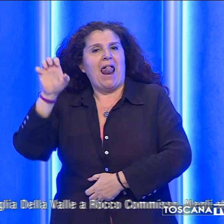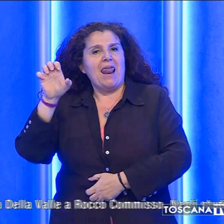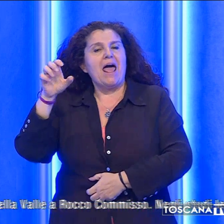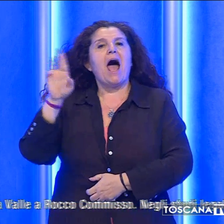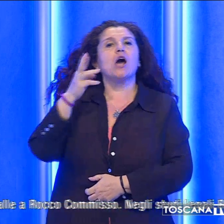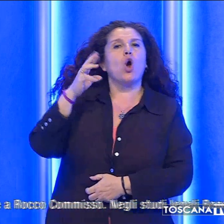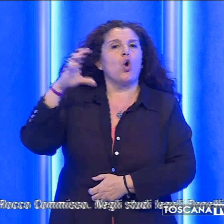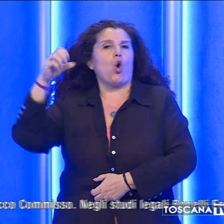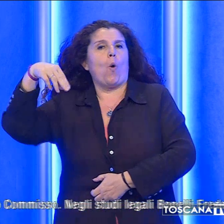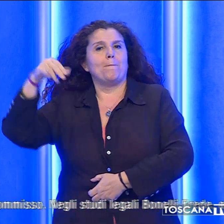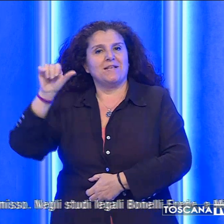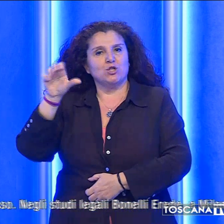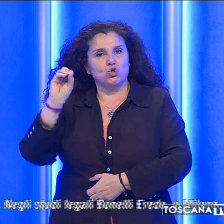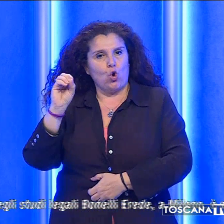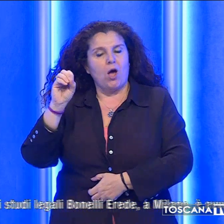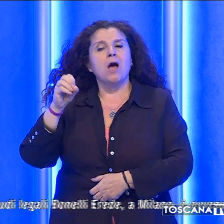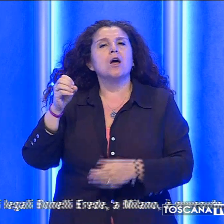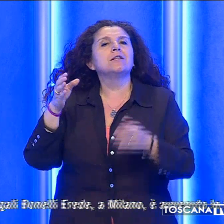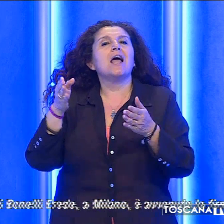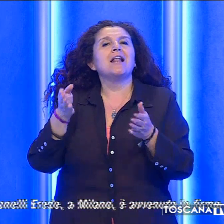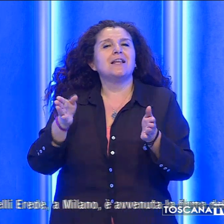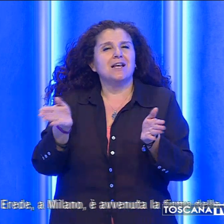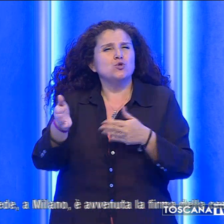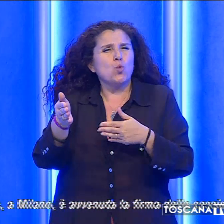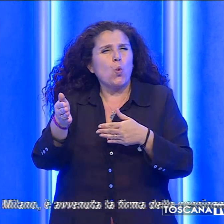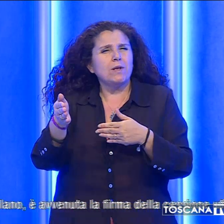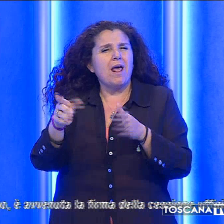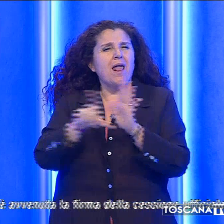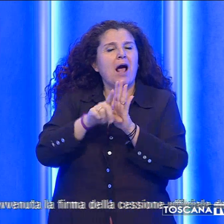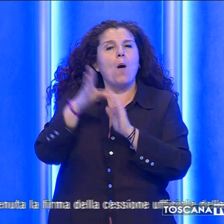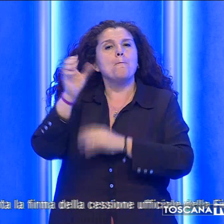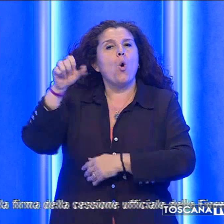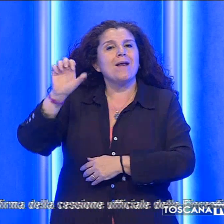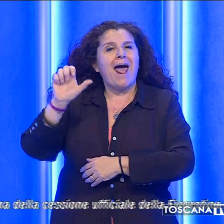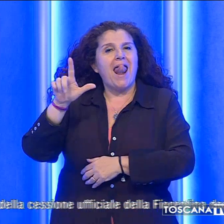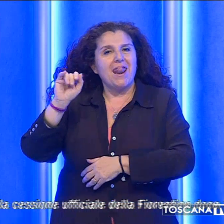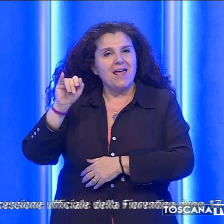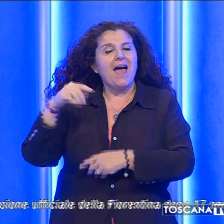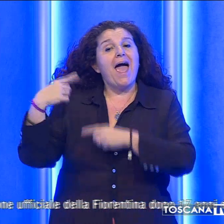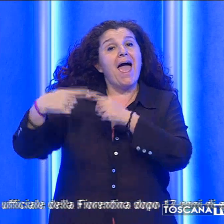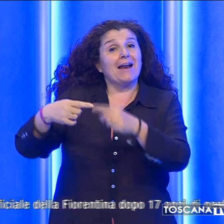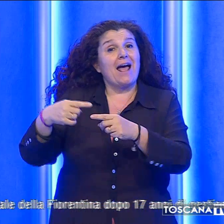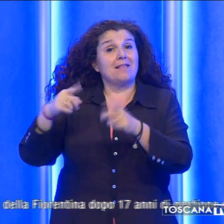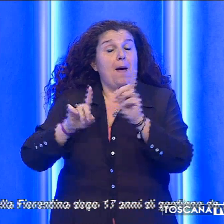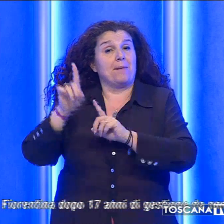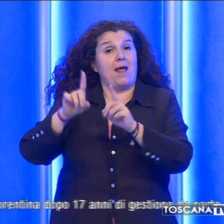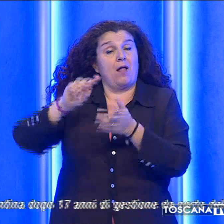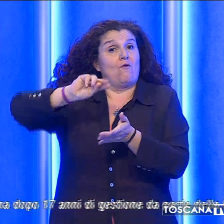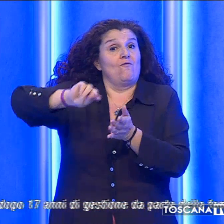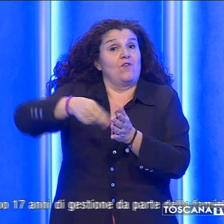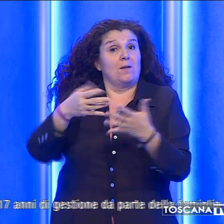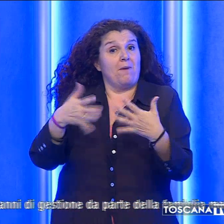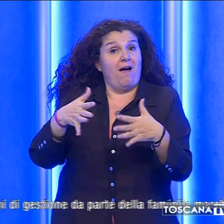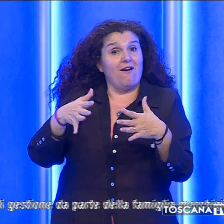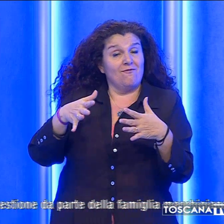Rocco Commisso. Negli studi legali Bonelli e Redia a Milano è avvenuta la firma della